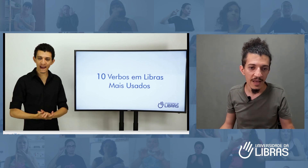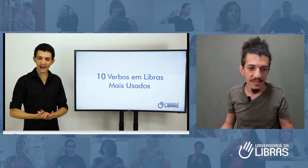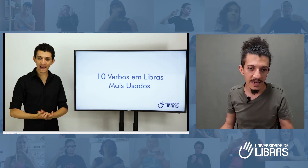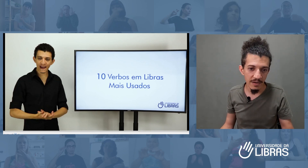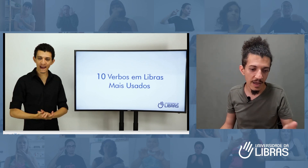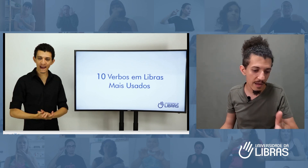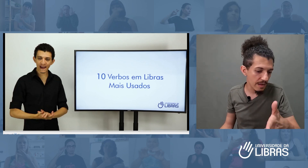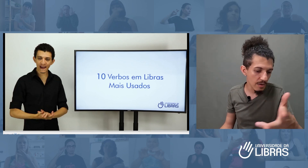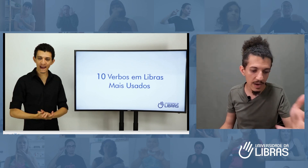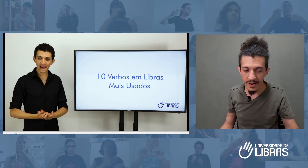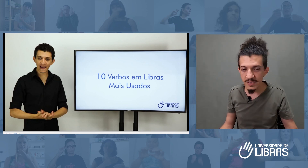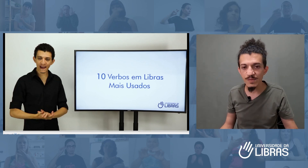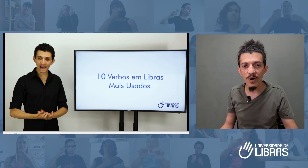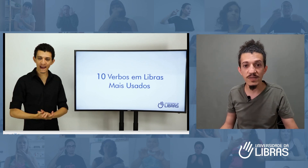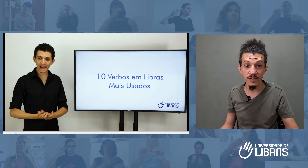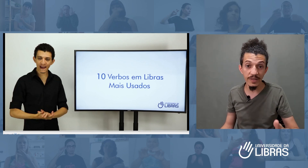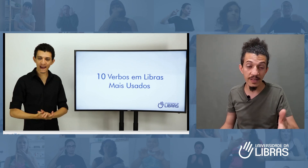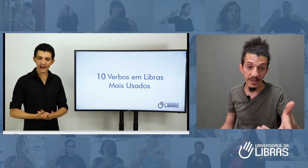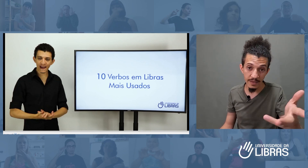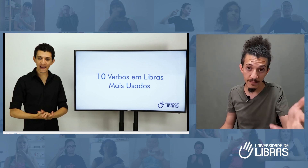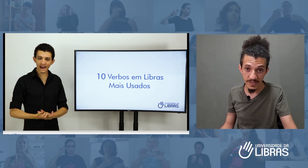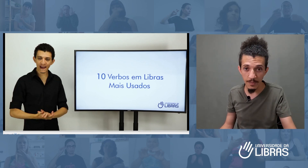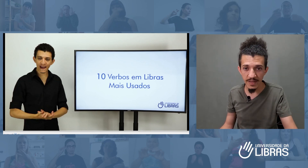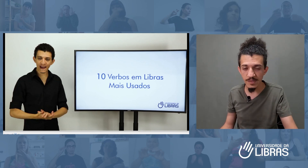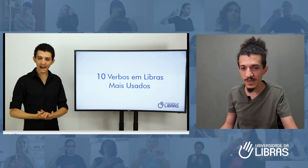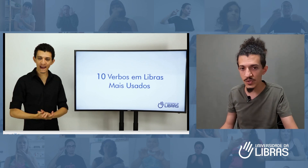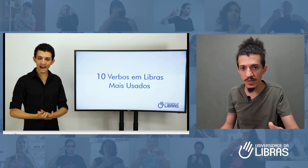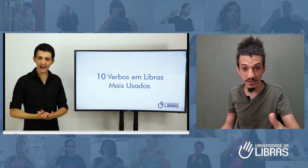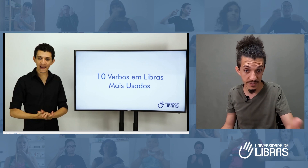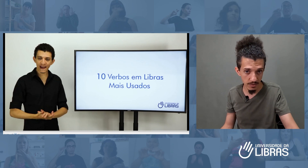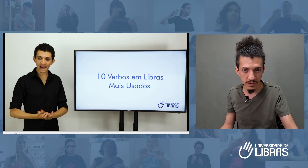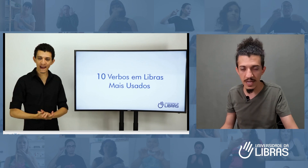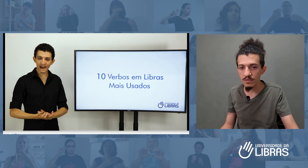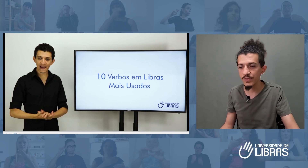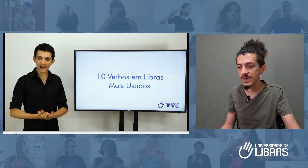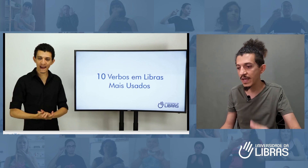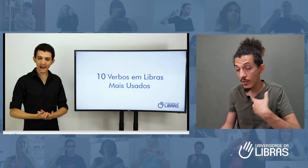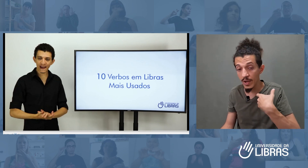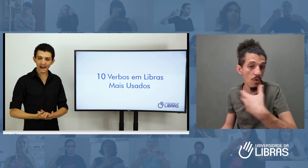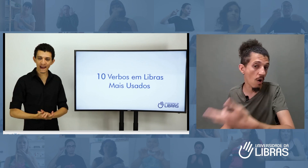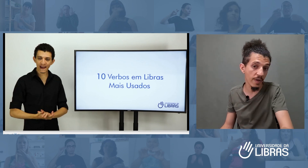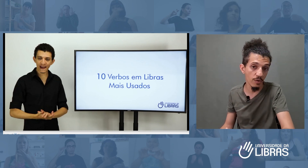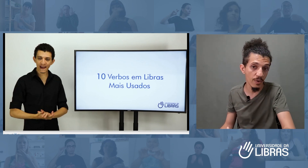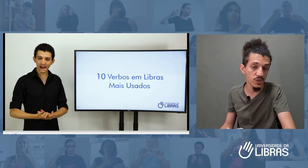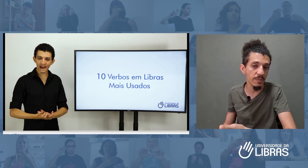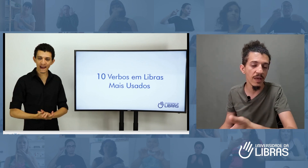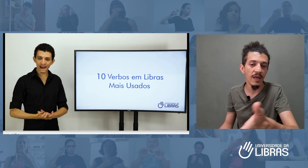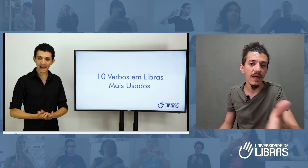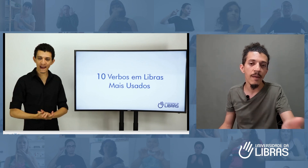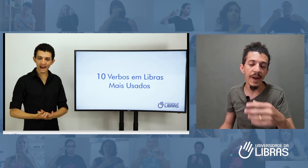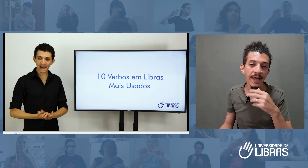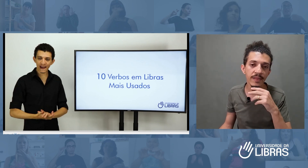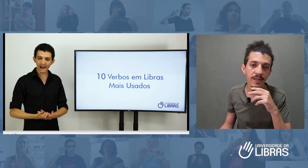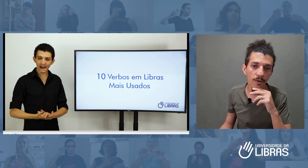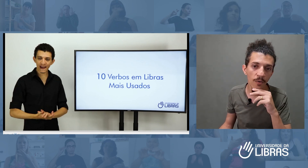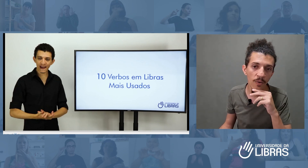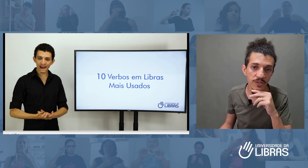se eu ler as respostas e entender que você é uma dessas pessoas, vou fazer contato com você, ou eu, ou alguém do meu time, para então a gente